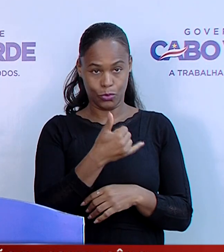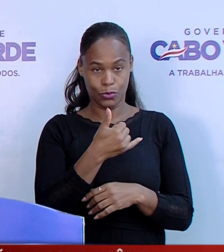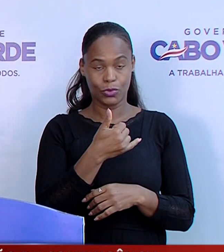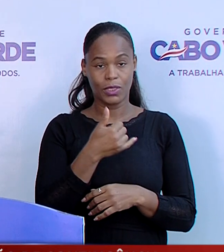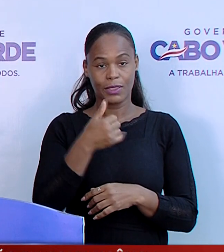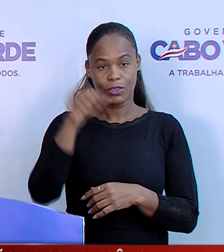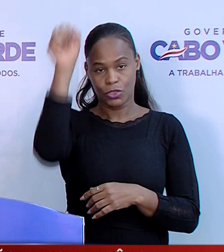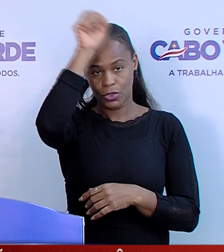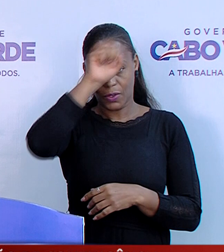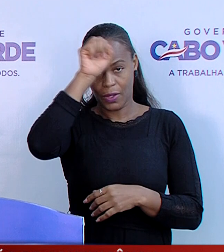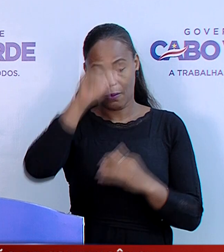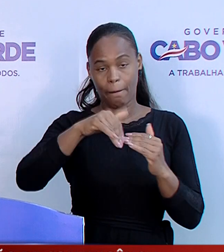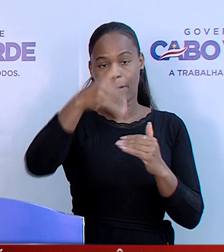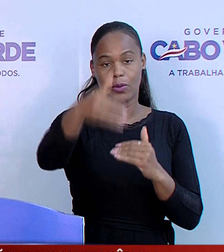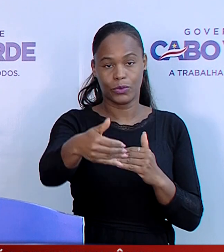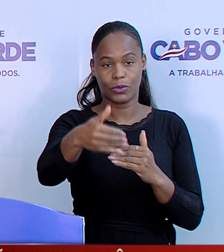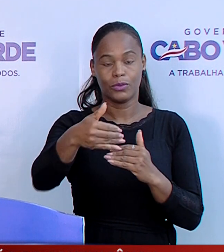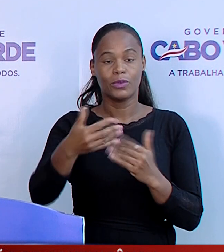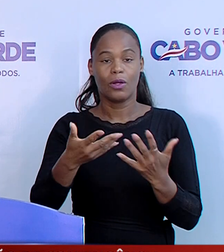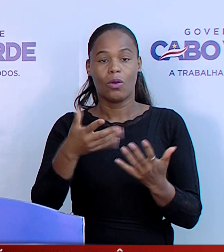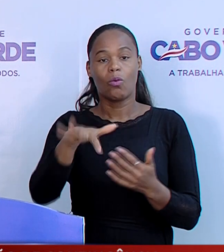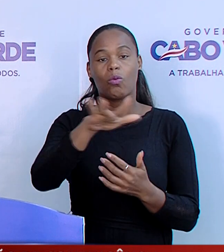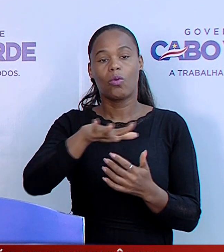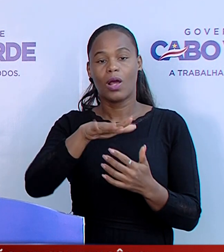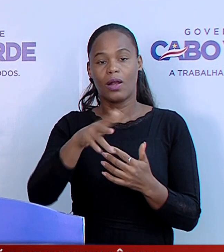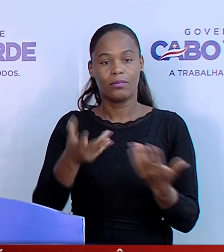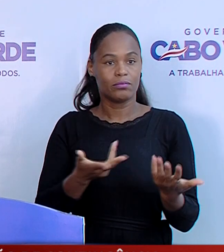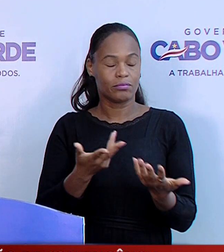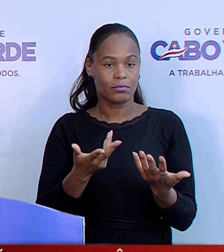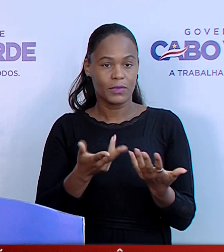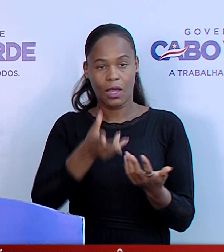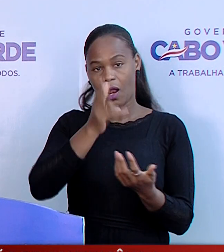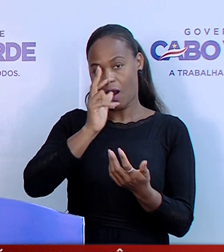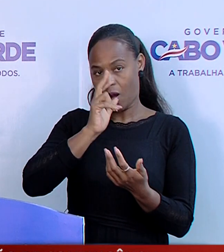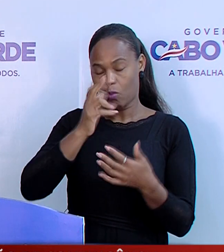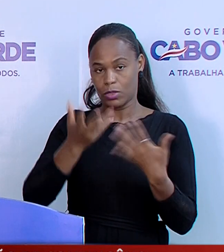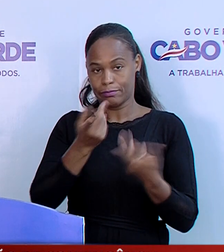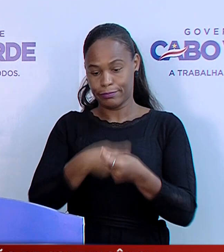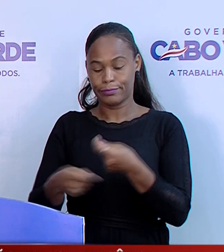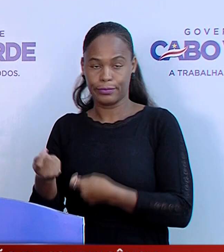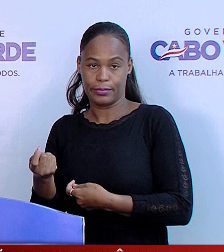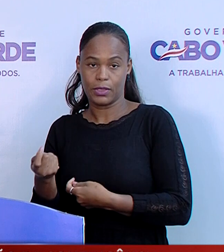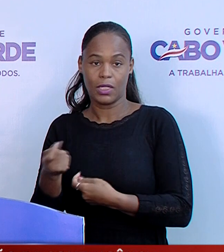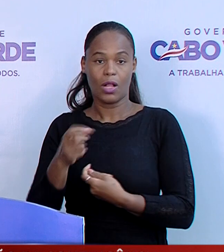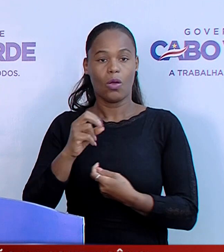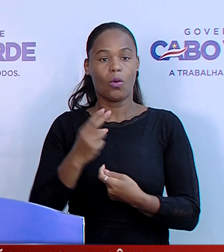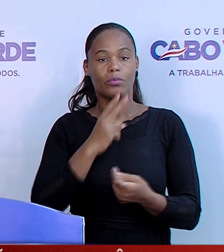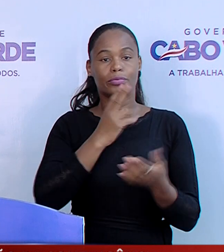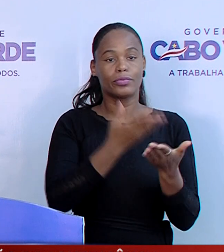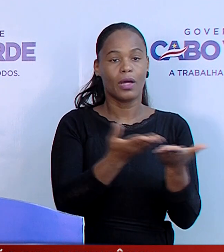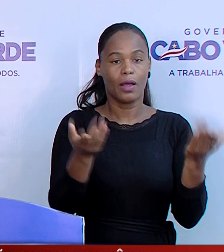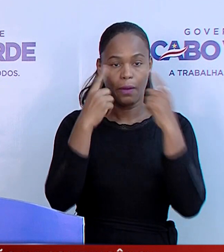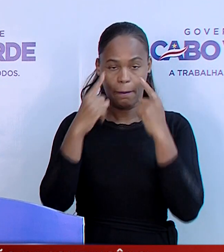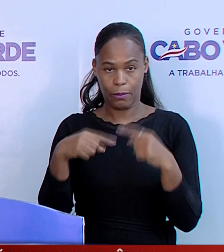janeiro próximo, os estabelecimentos de consumo de bebidas alcoólicas, o atendimento ao